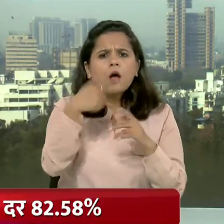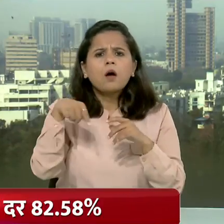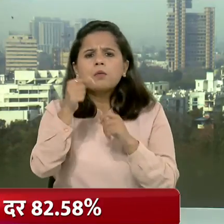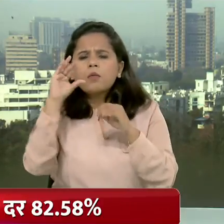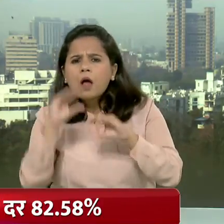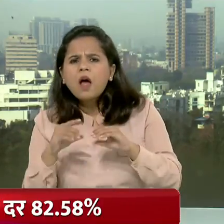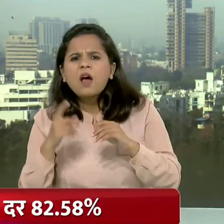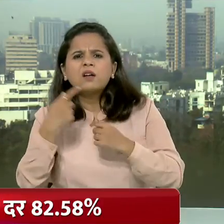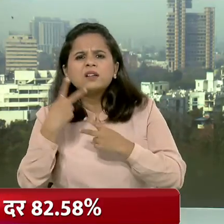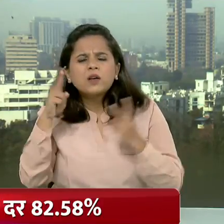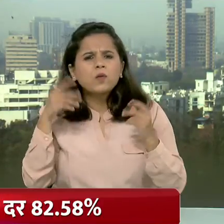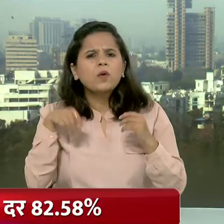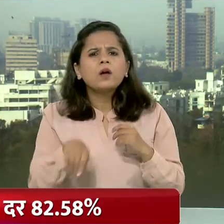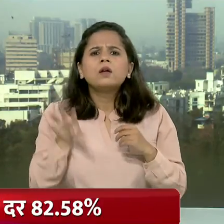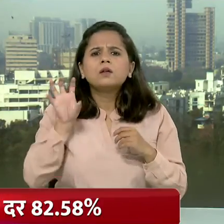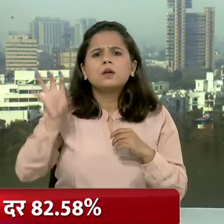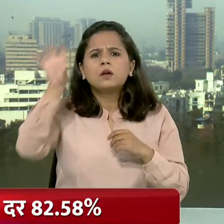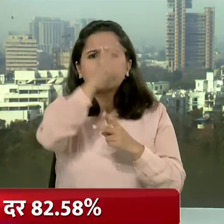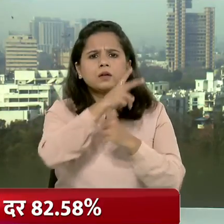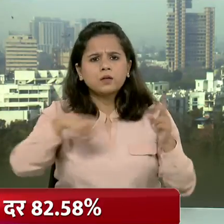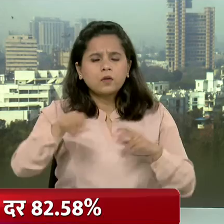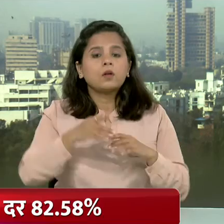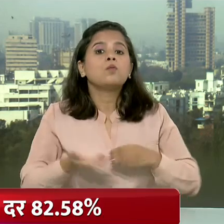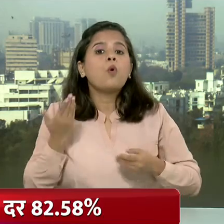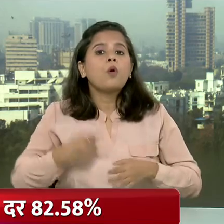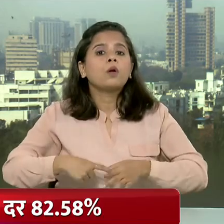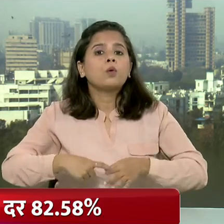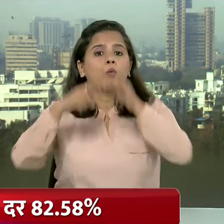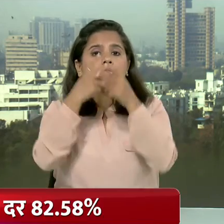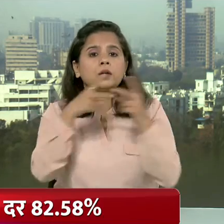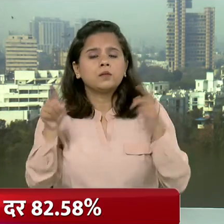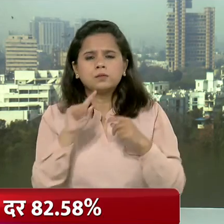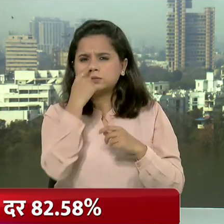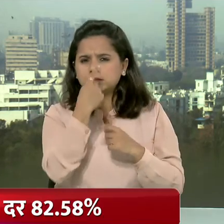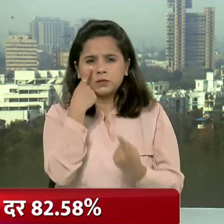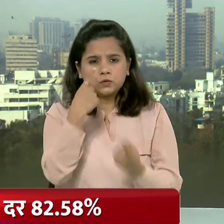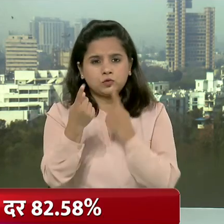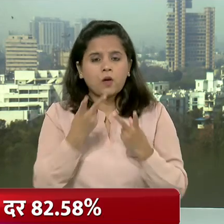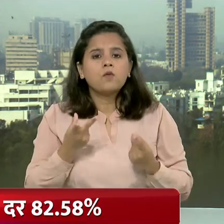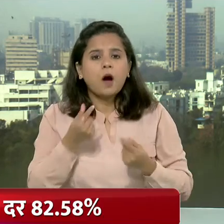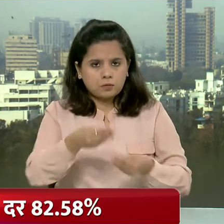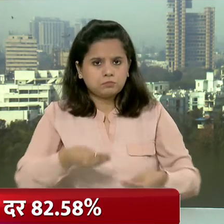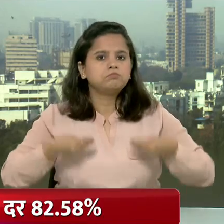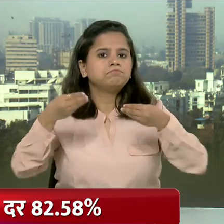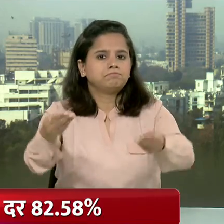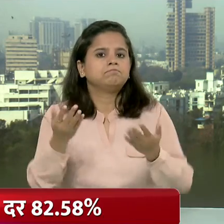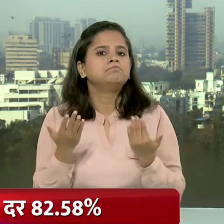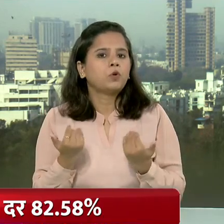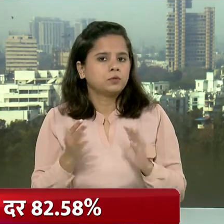वाले देशों को करवाएगा सस्तीव उच गुणवत्ता वाला अंटिजन रापिट टेस्ट उपलब्द